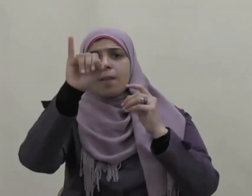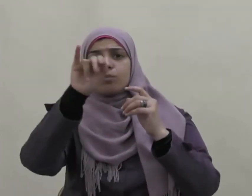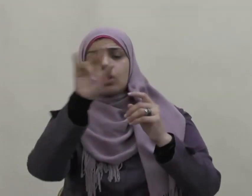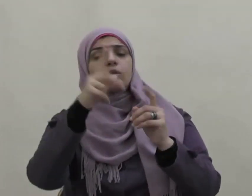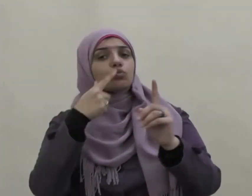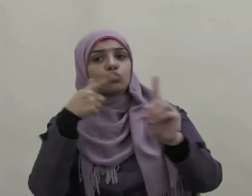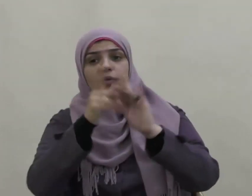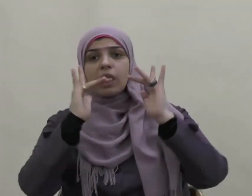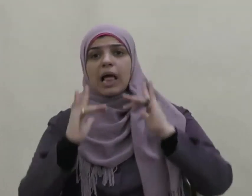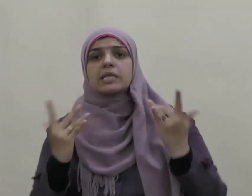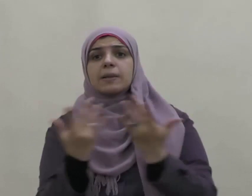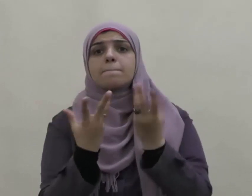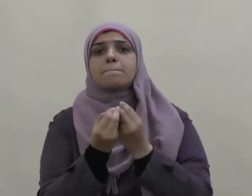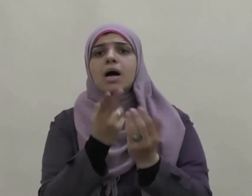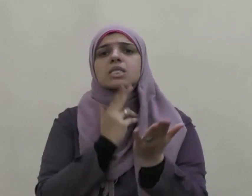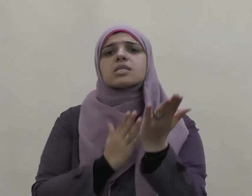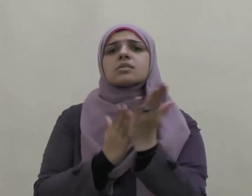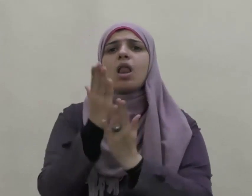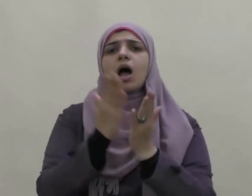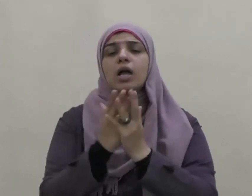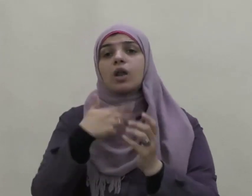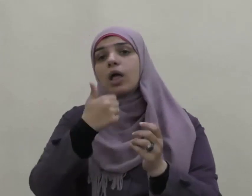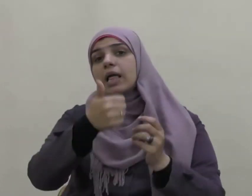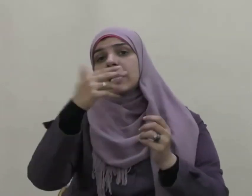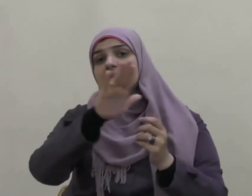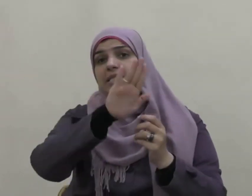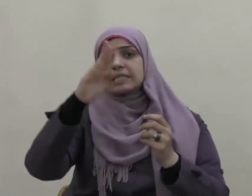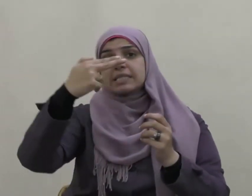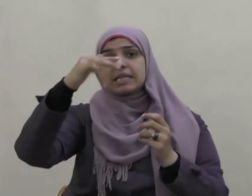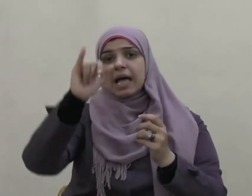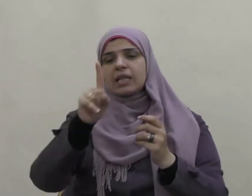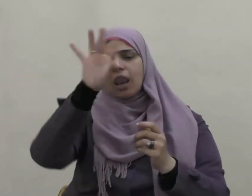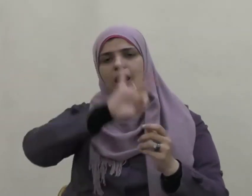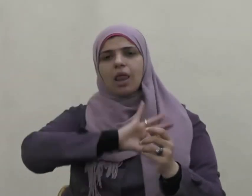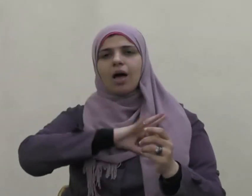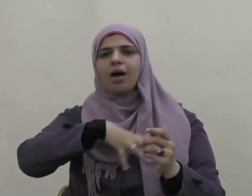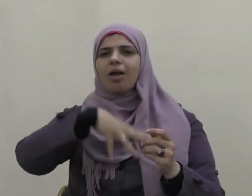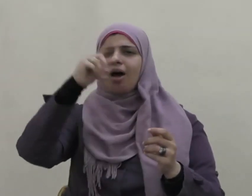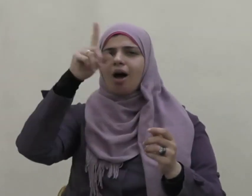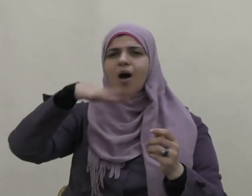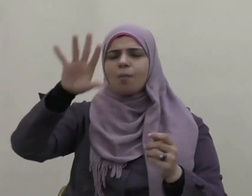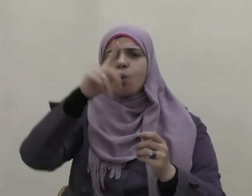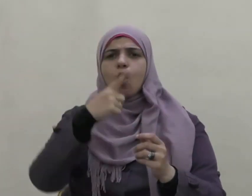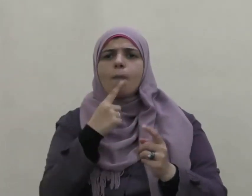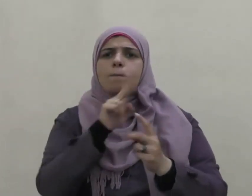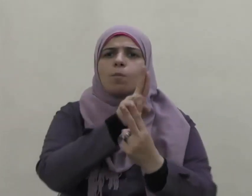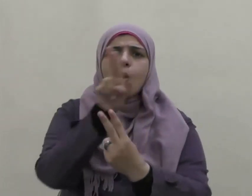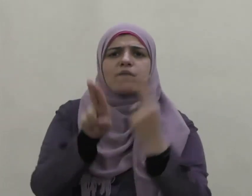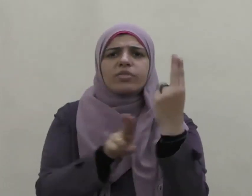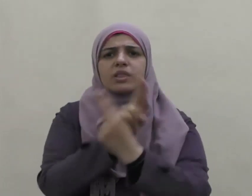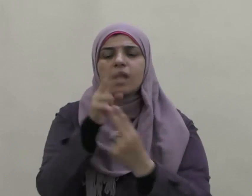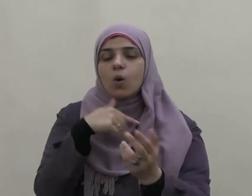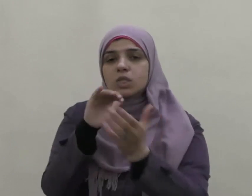الصالحين وكان سعيد بن المسيب رحمه الله يفتي والصحابة أحياء